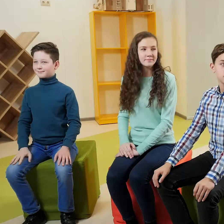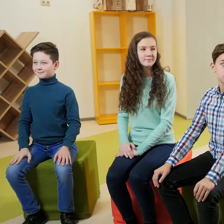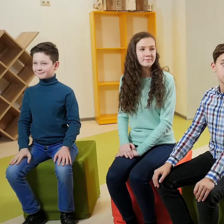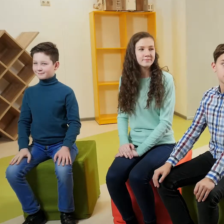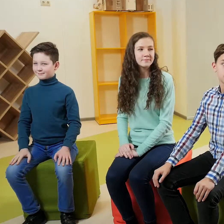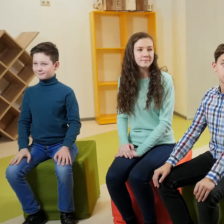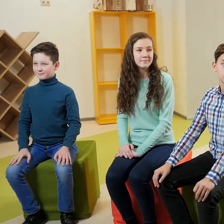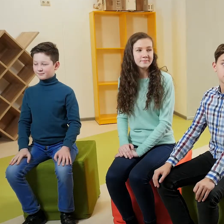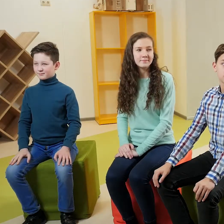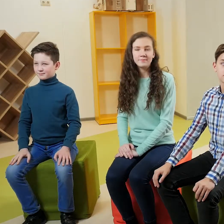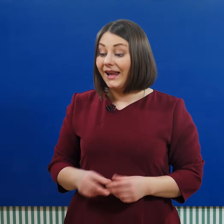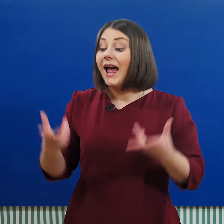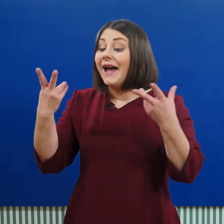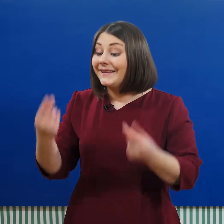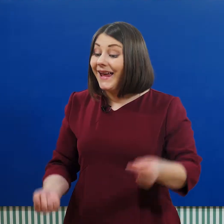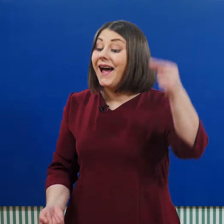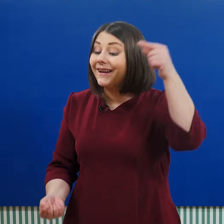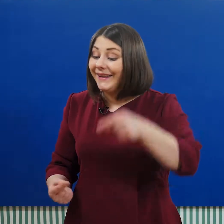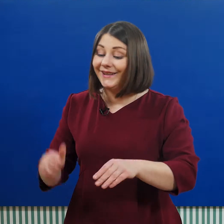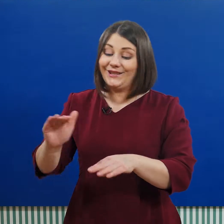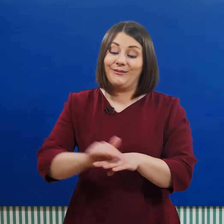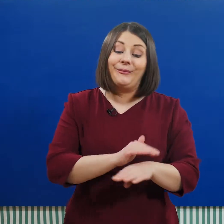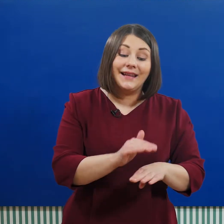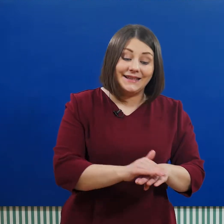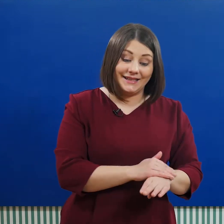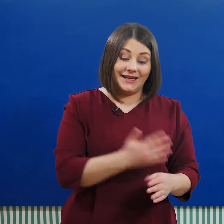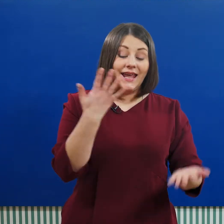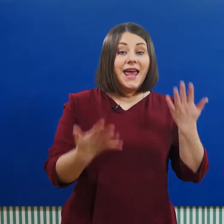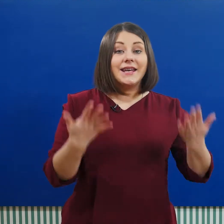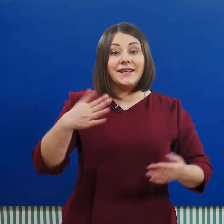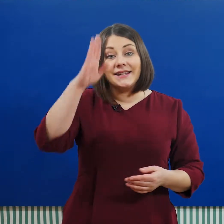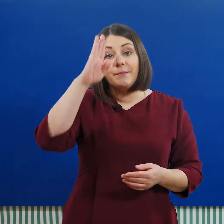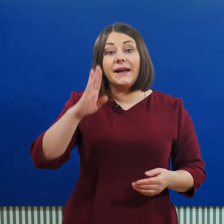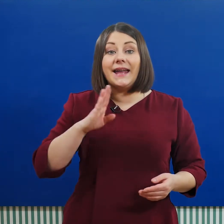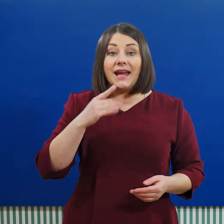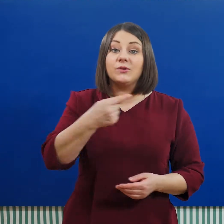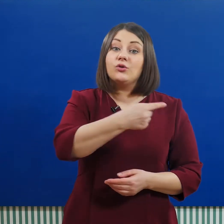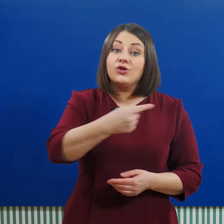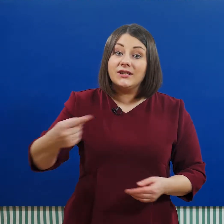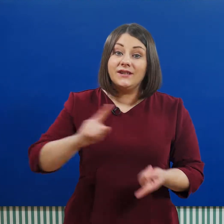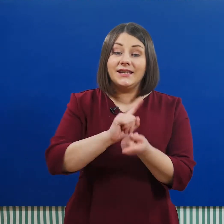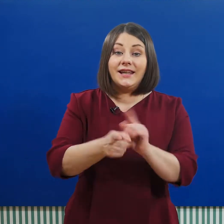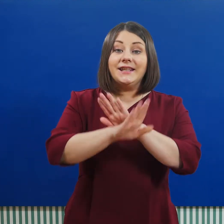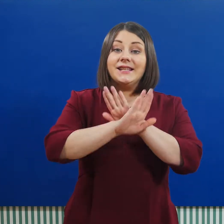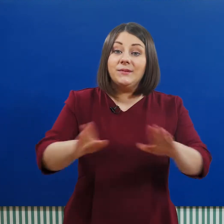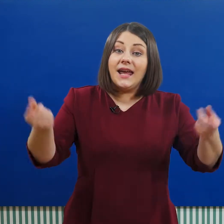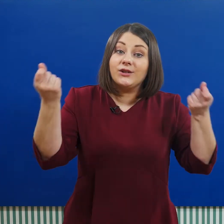умницы подходят. Да, конечно, молодцы. Если по родам существительные не изменяются